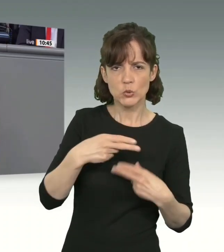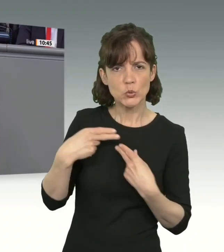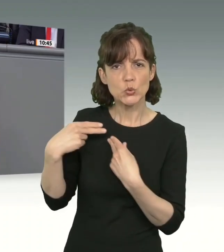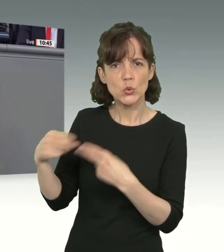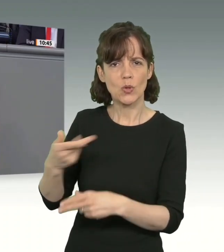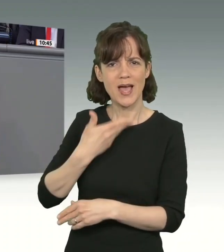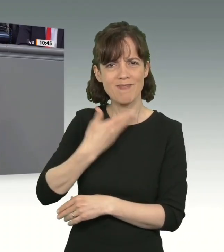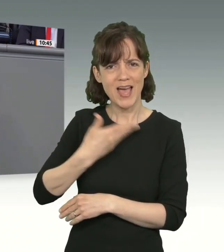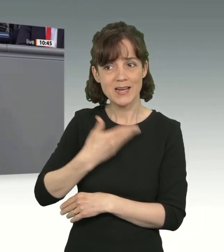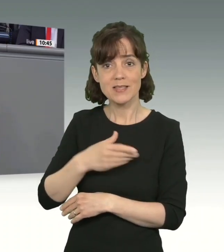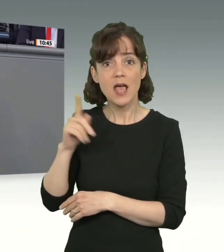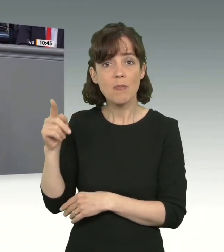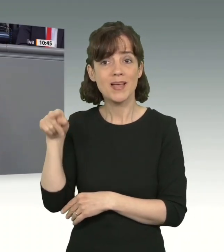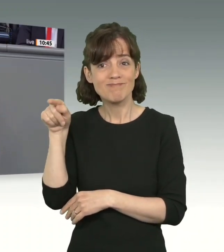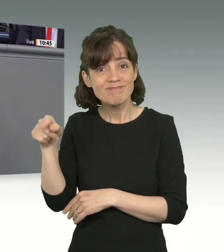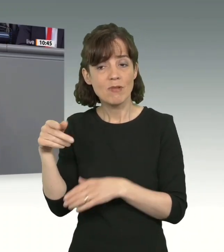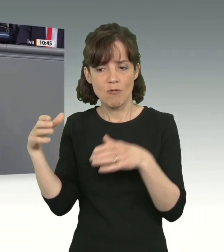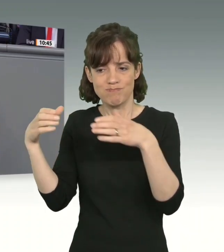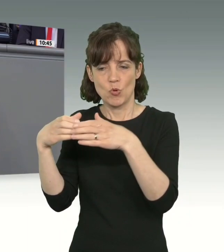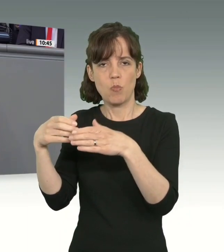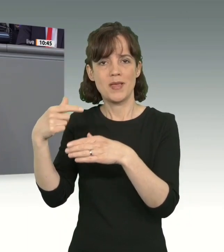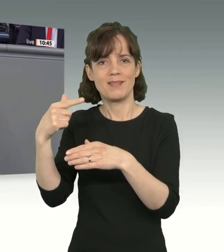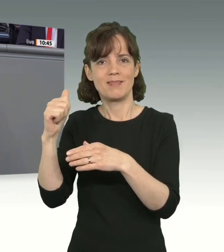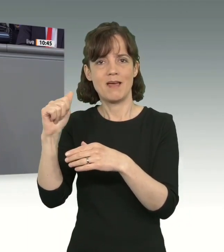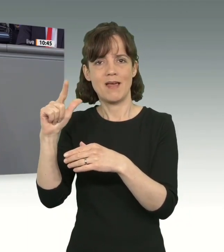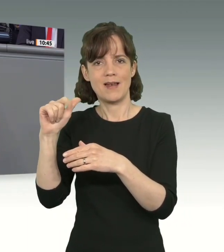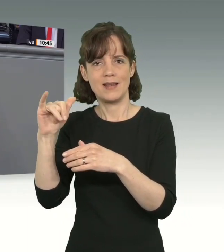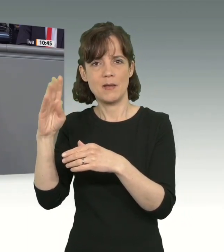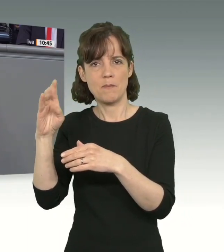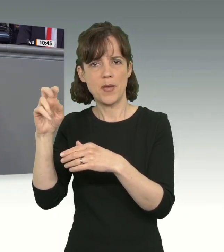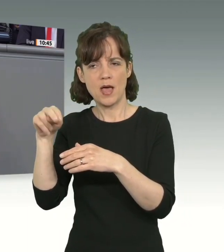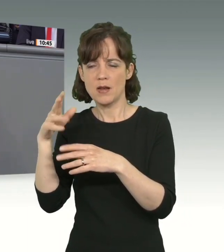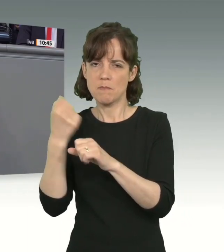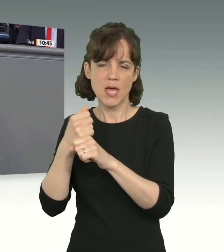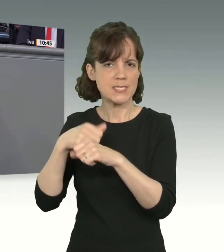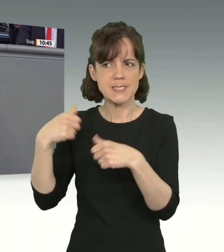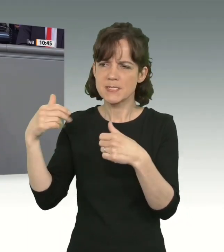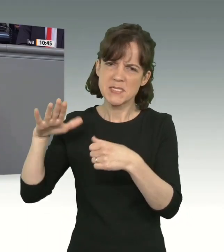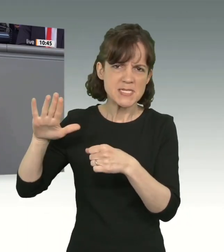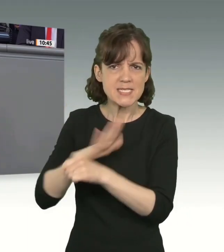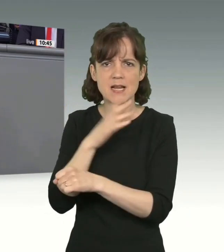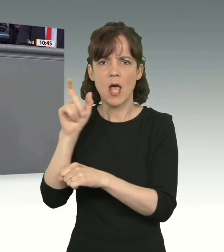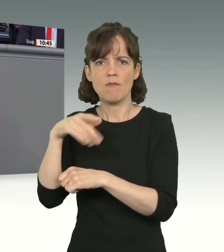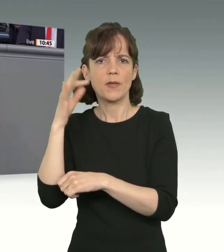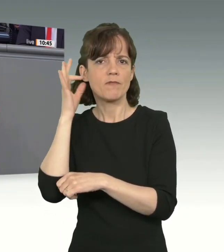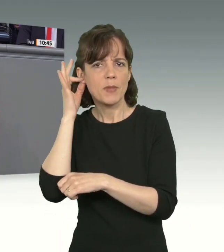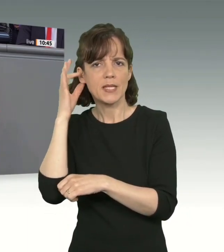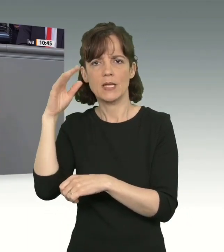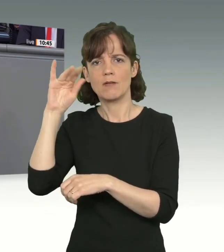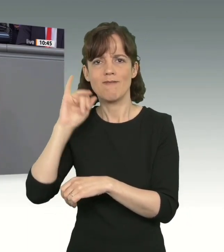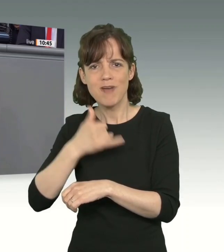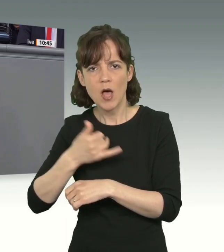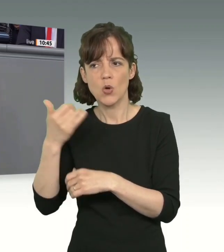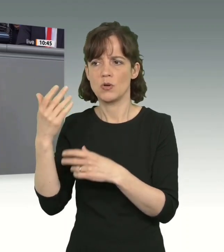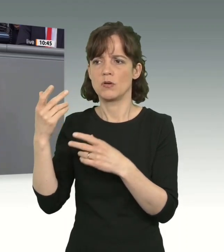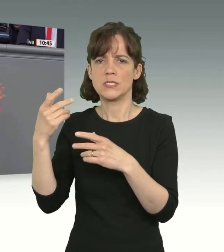systematisch Frauen und Mädchen unterdrücken und gnadenlos Jagd auf politische Gegner machen? Oder in den Iran, wo